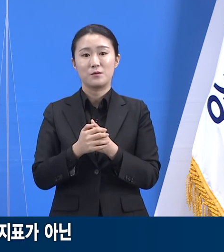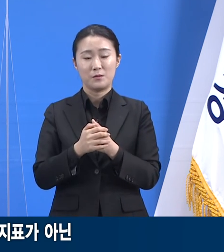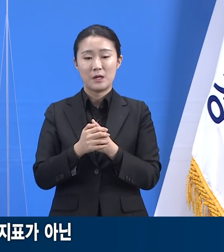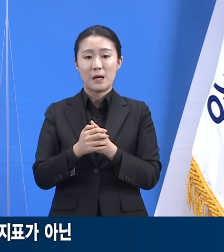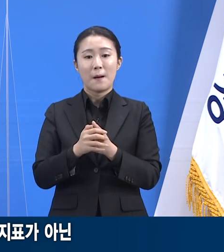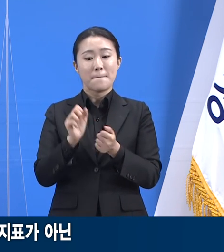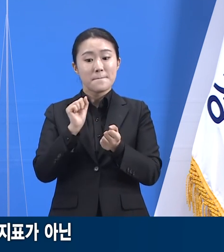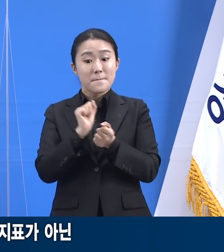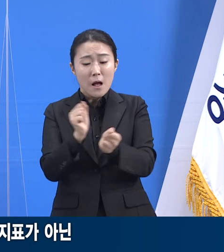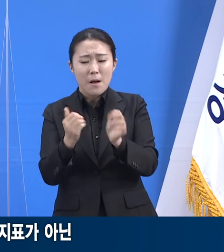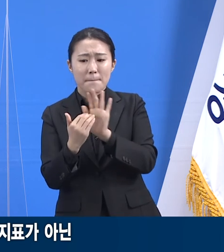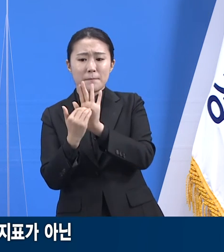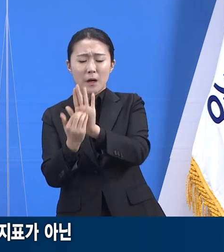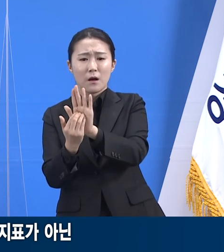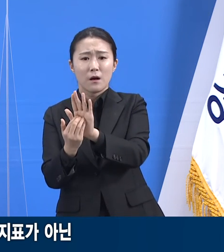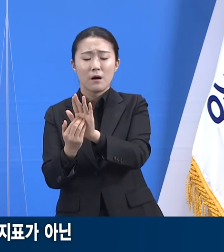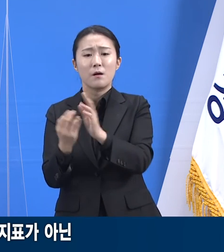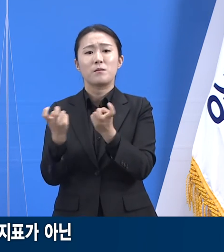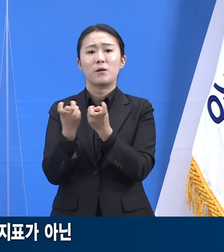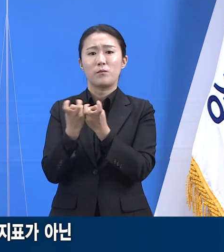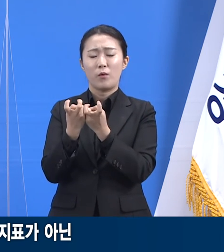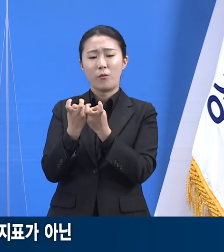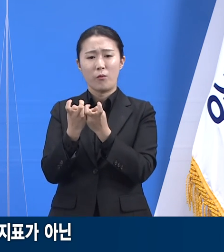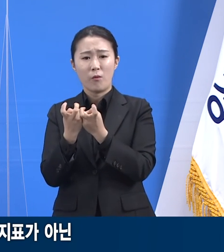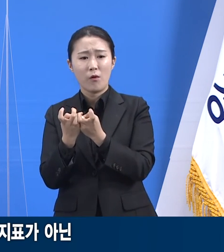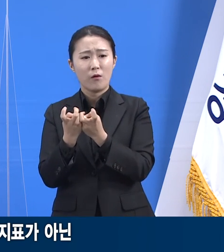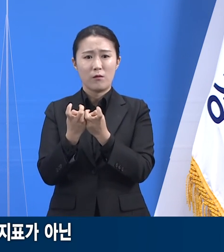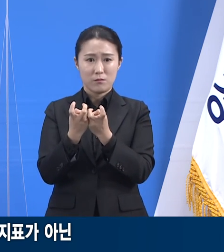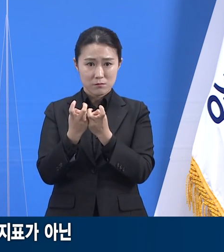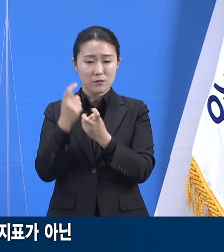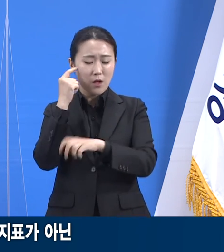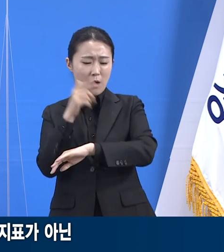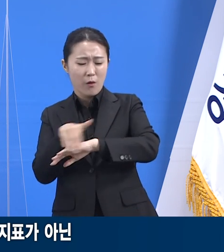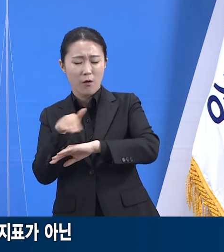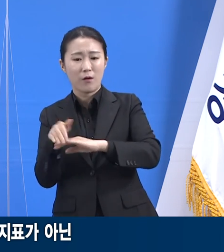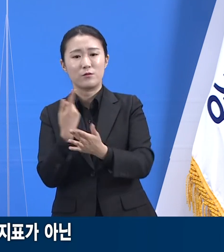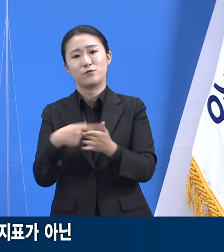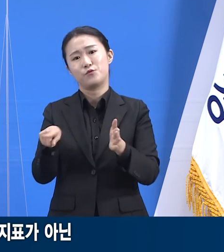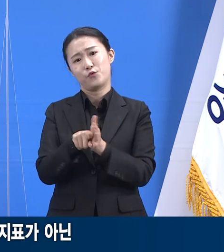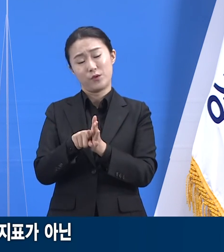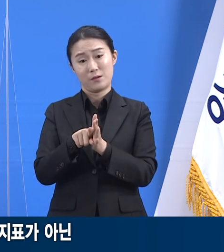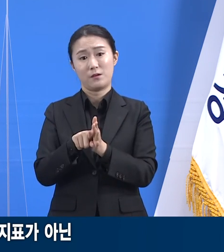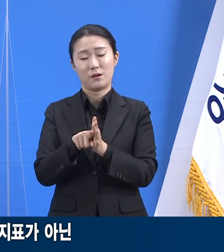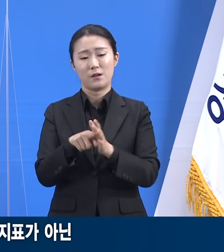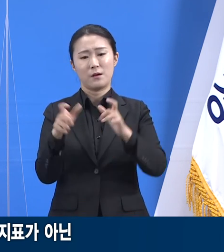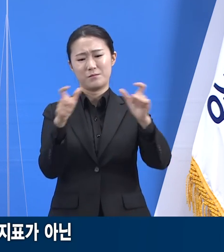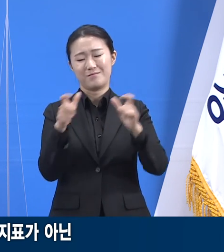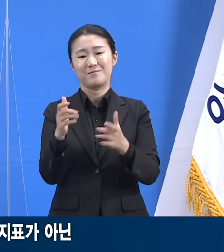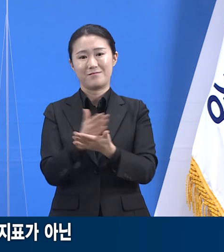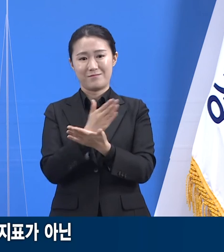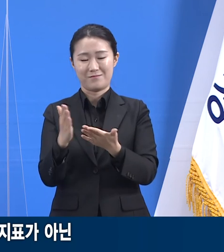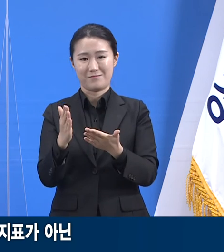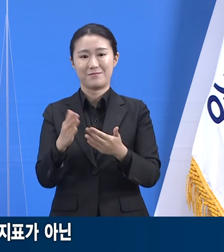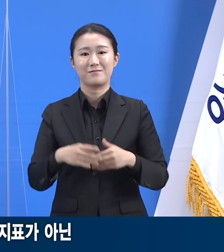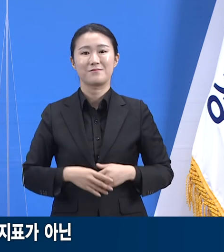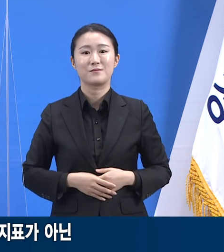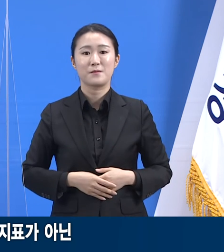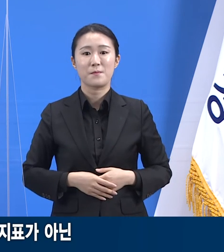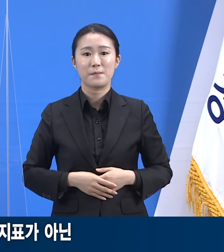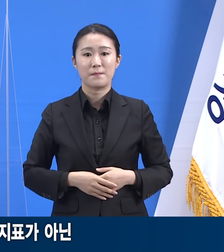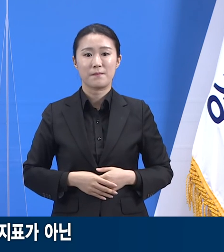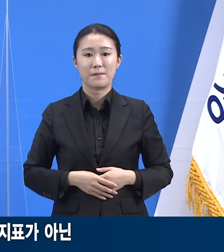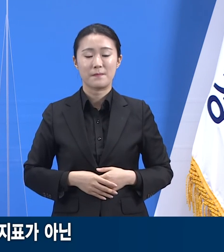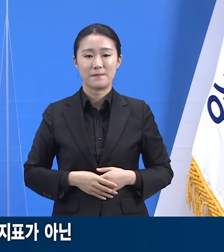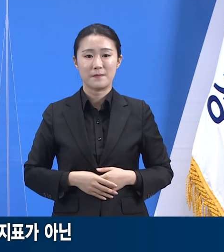방역 대응 계획을 수집하기 위한 정보인 것입니다. 부디 정확한 이해 속에서 정보가